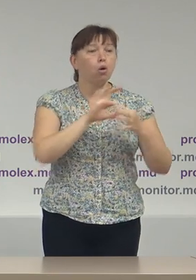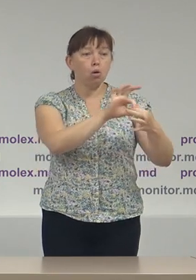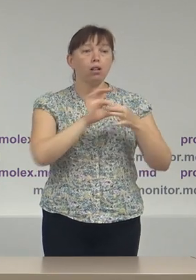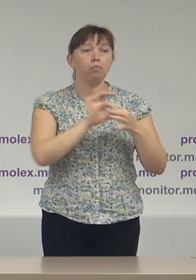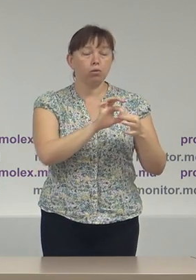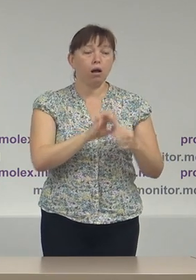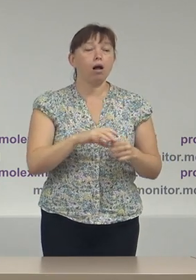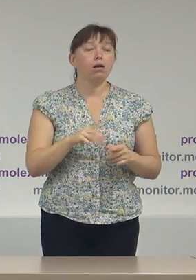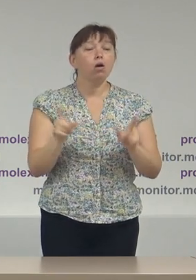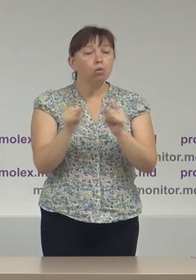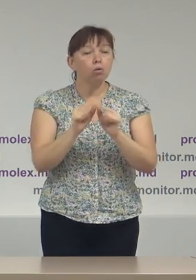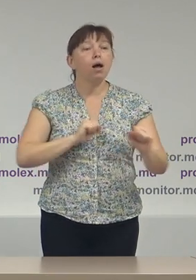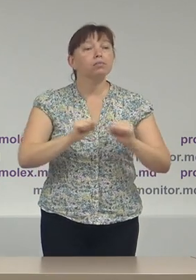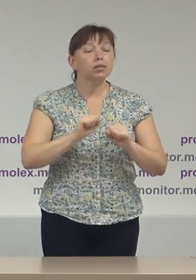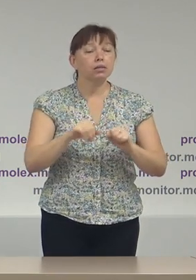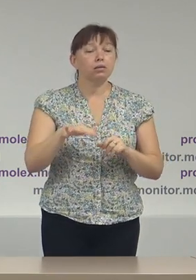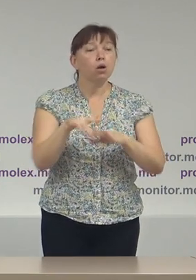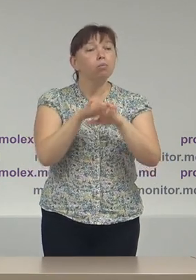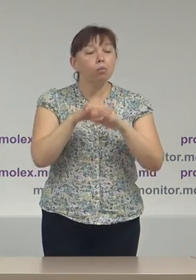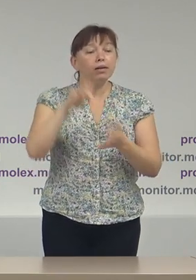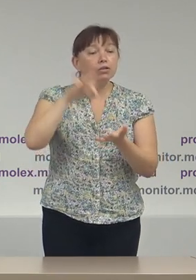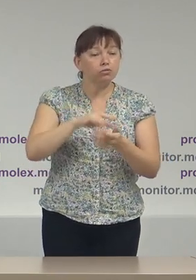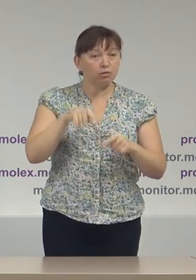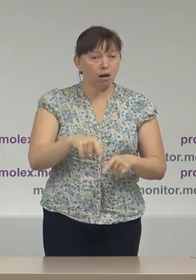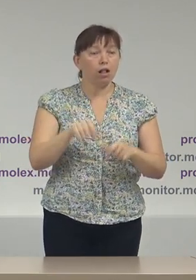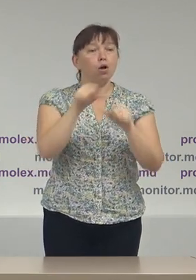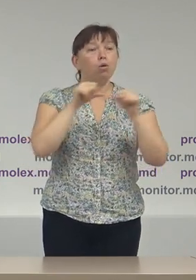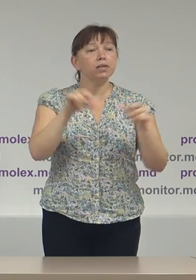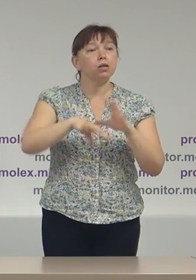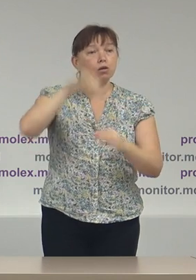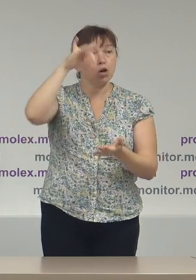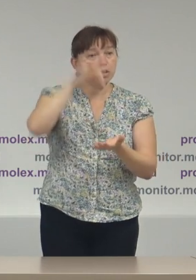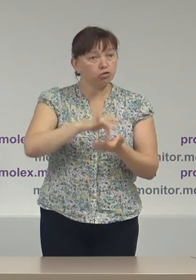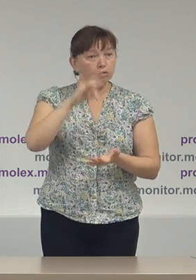cu administrația publică centrală în speță Comisia Electorală Centrală,